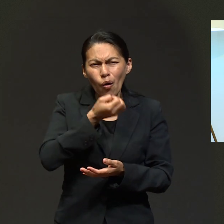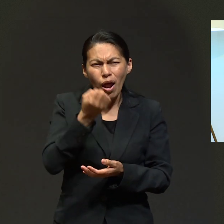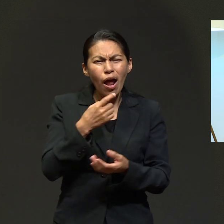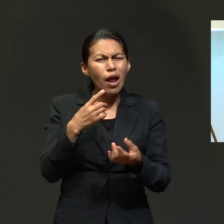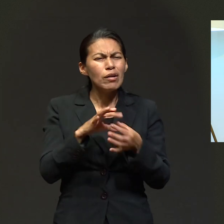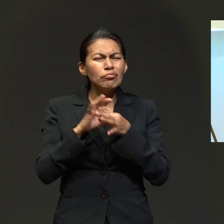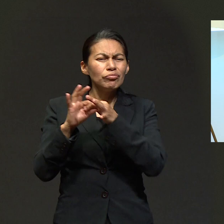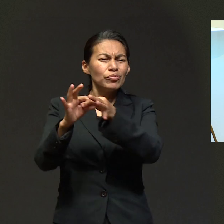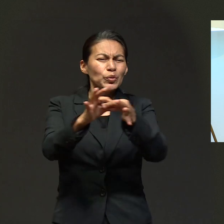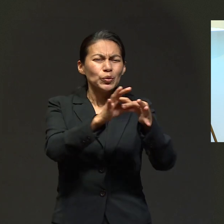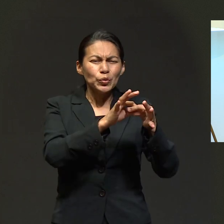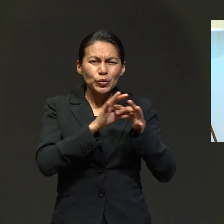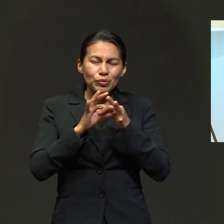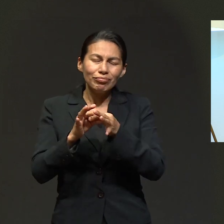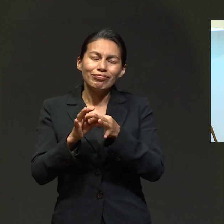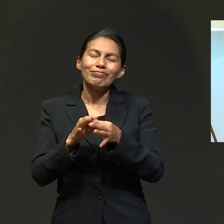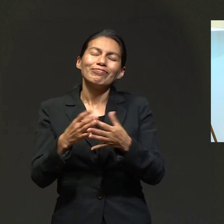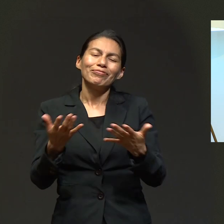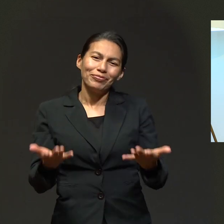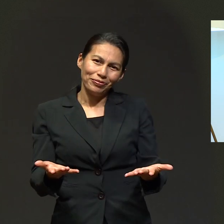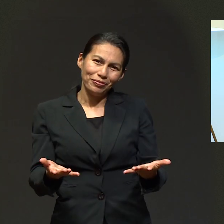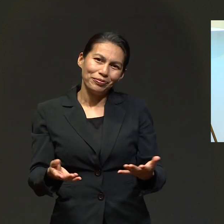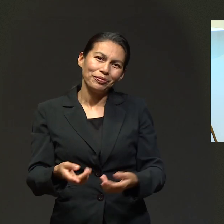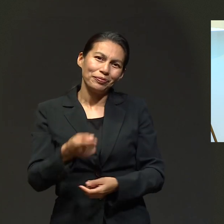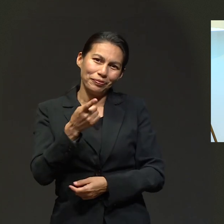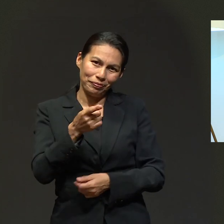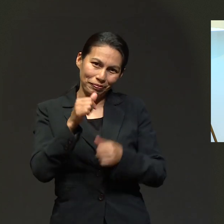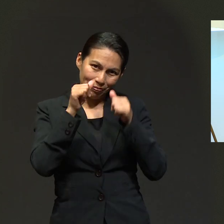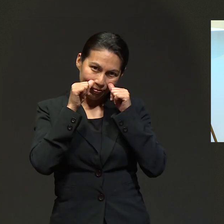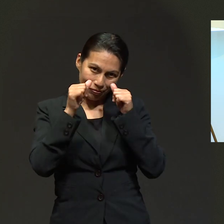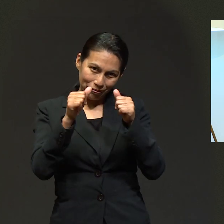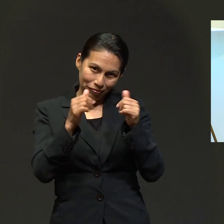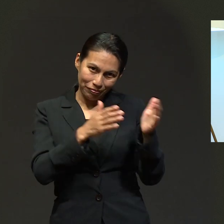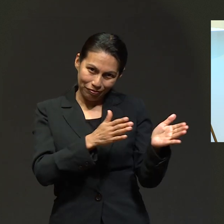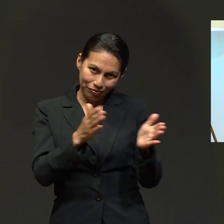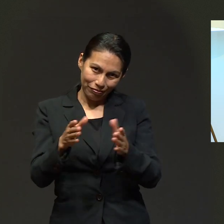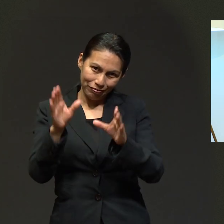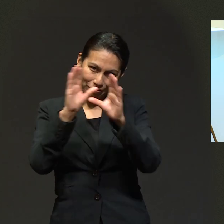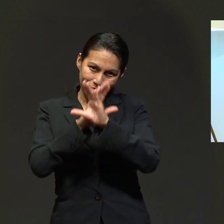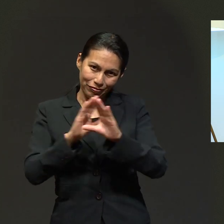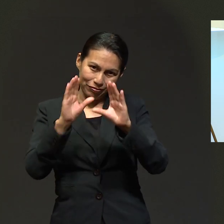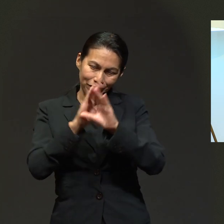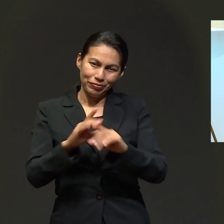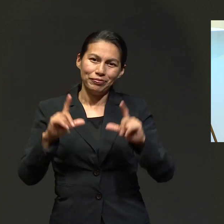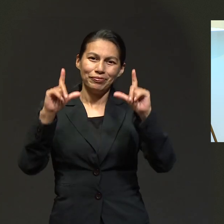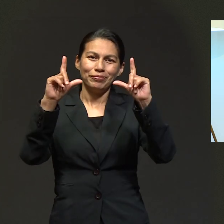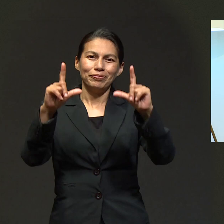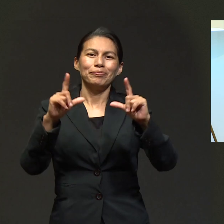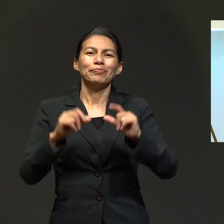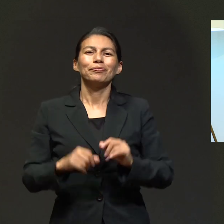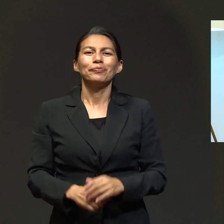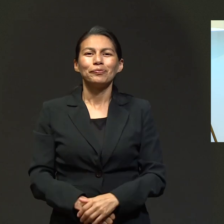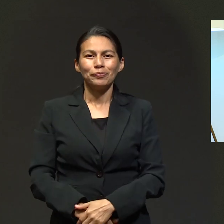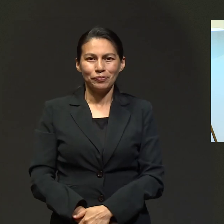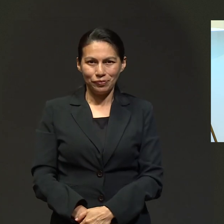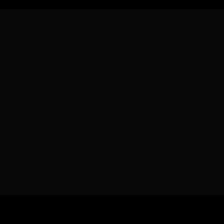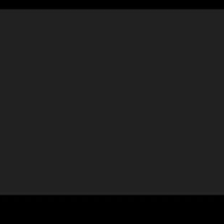misma experiencia de orar los unos por los otros. Escuchemos los planes de Dios.